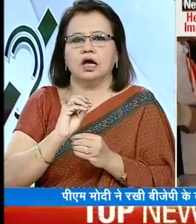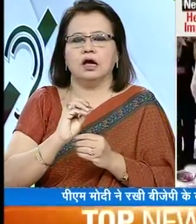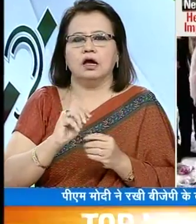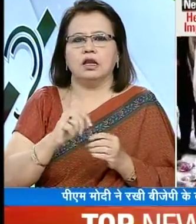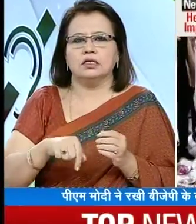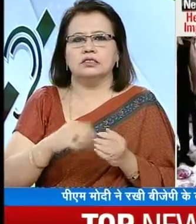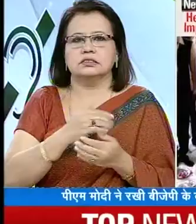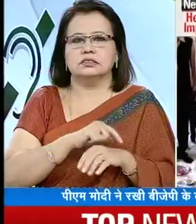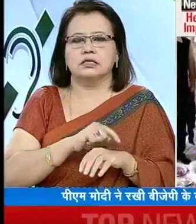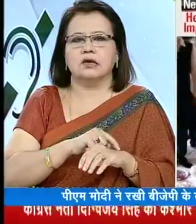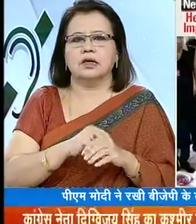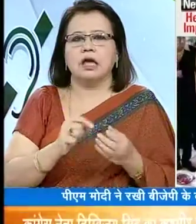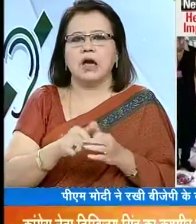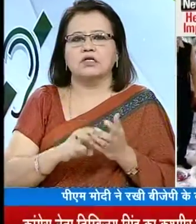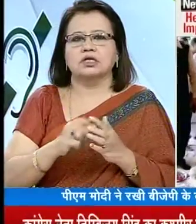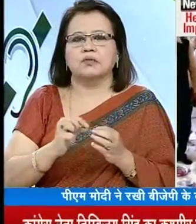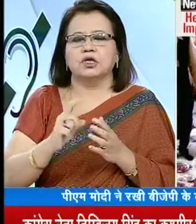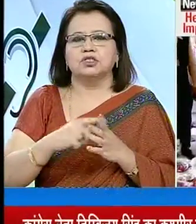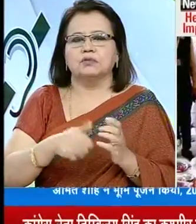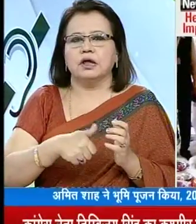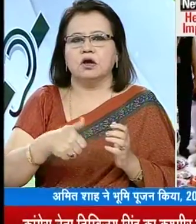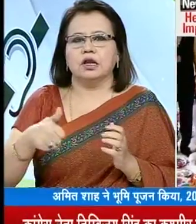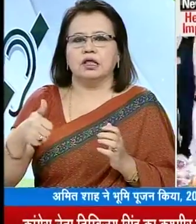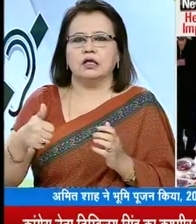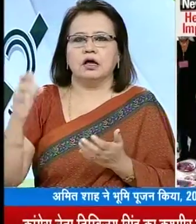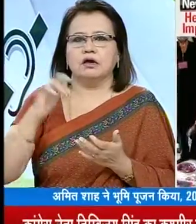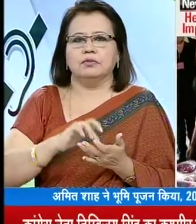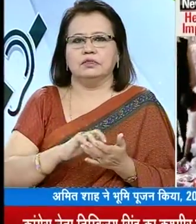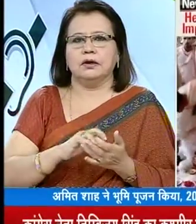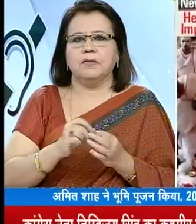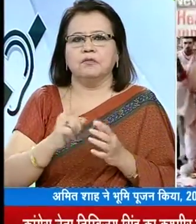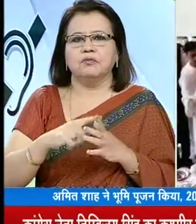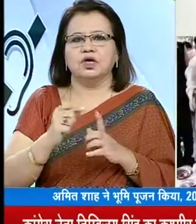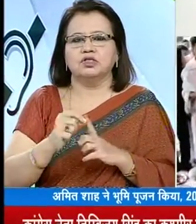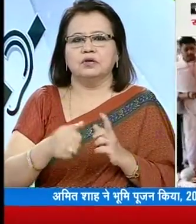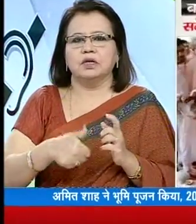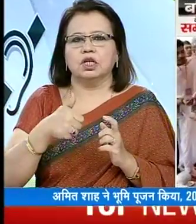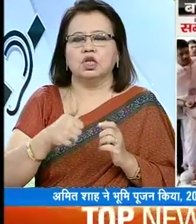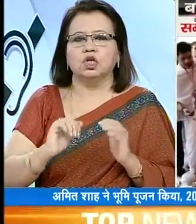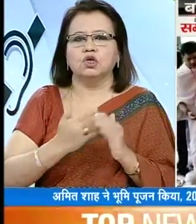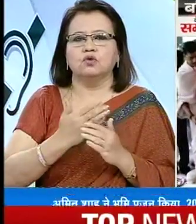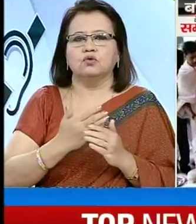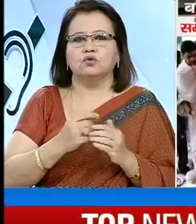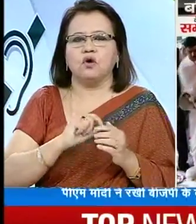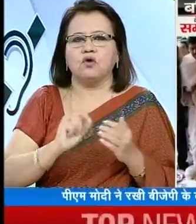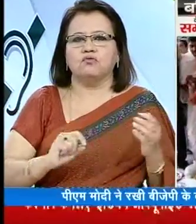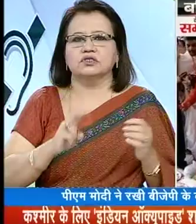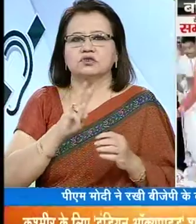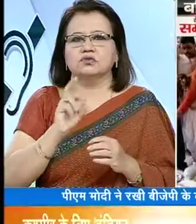मौके पर अमिच्छा के साथ बीजेपी के कई बड़े नेता मौचूद थे बीजेपी का निया दफ्तर 2019 में बन कर तैयार हो